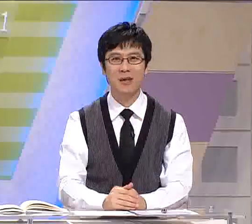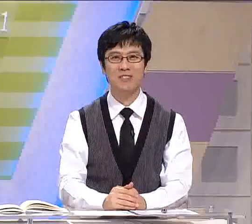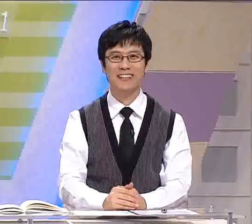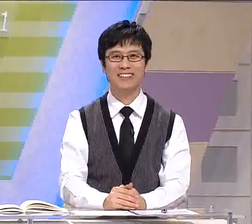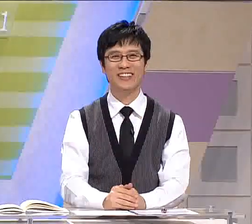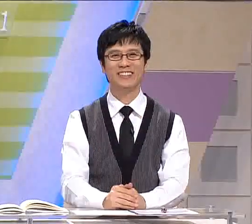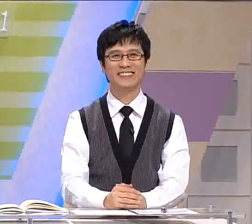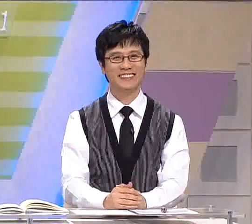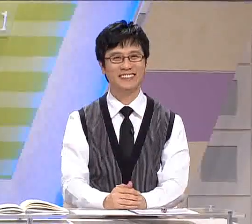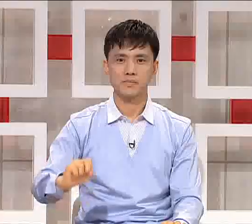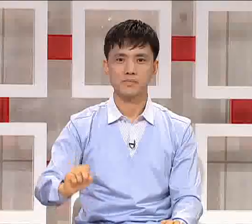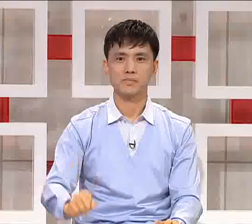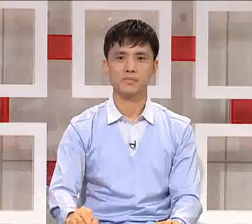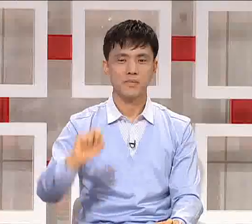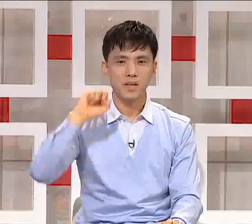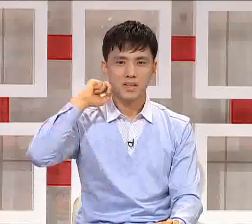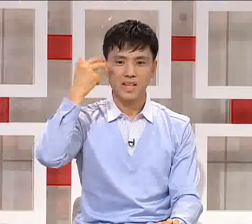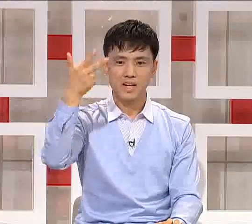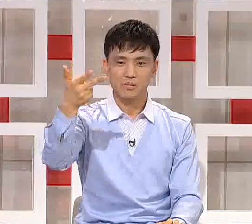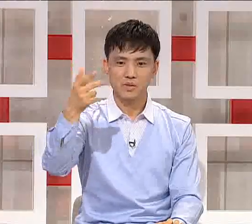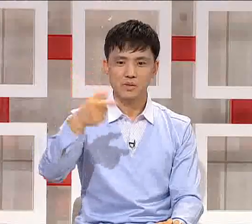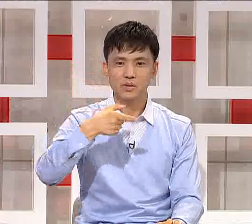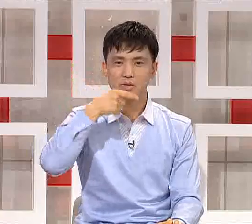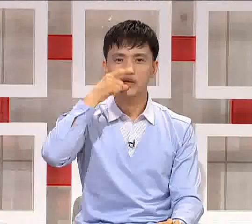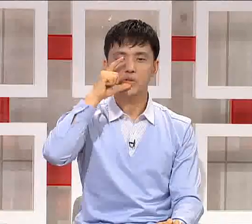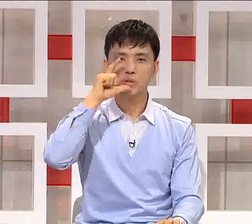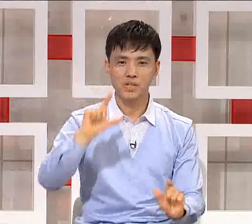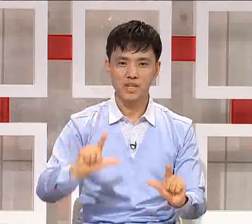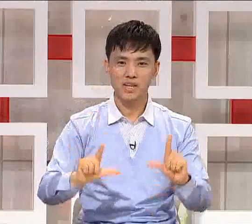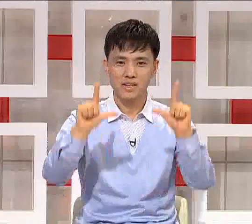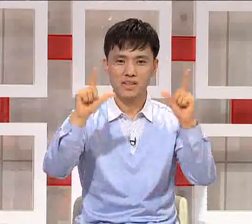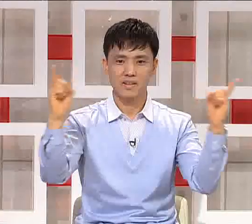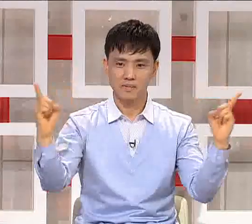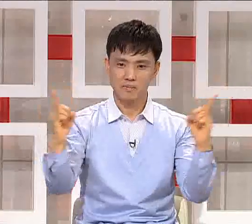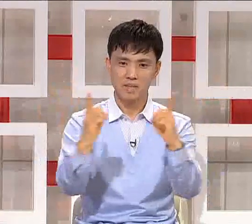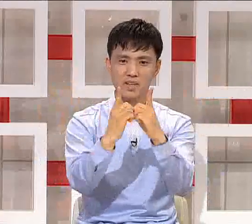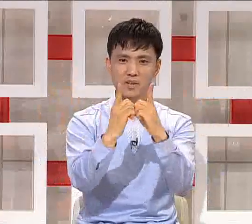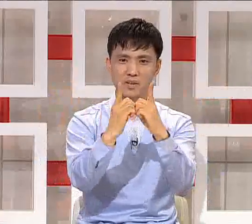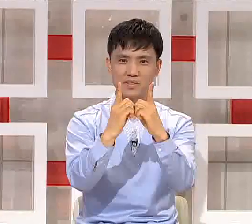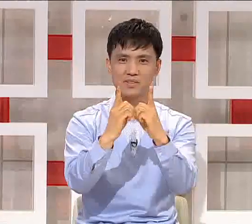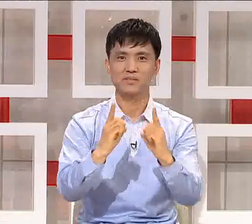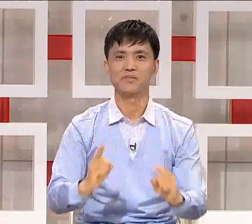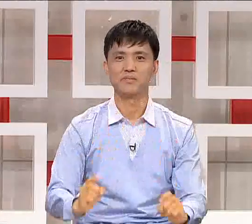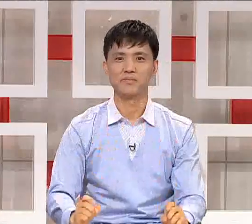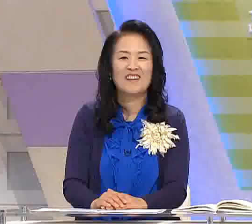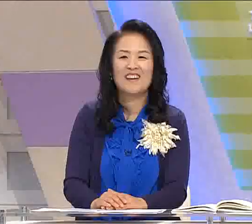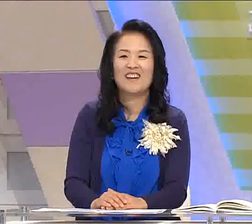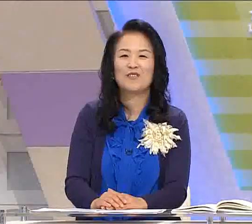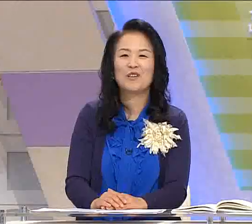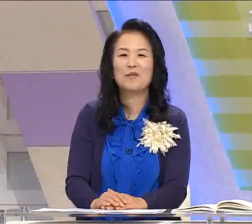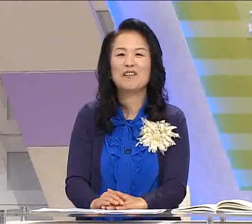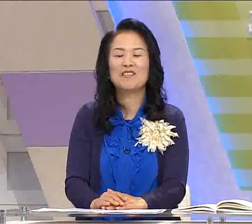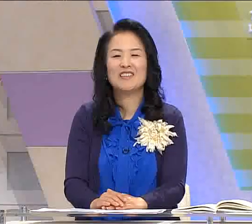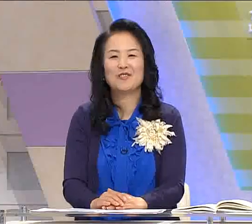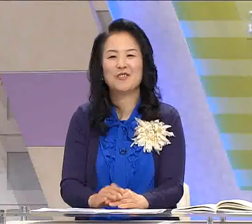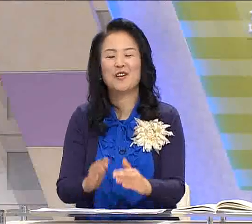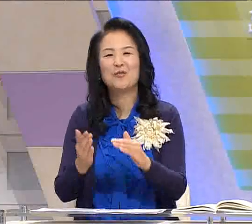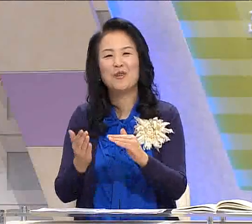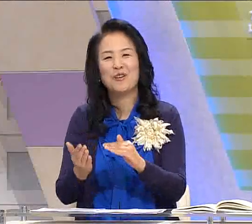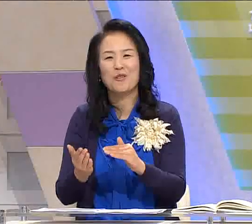해보시겠어요? 다음주 수요일에 만나요. 네 우리 이만영씨 아주 절도 있고